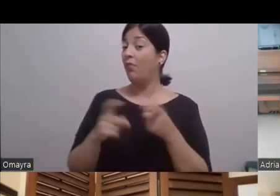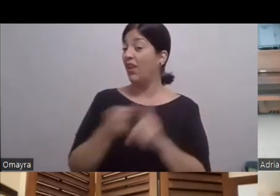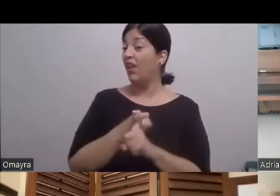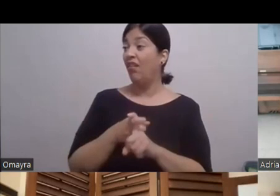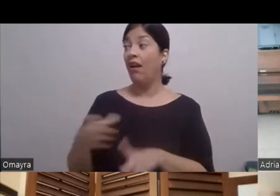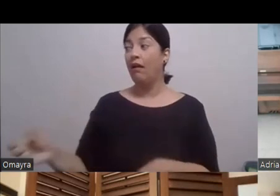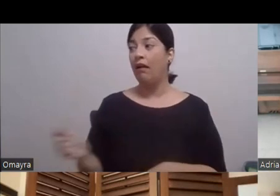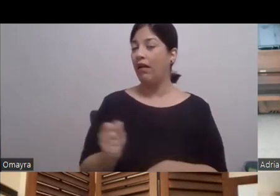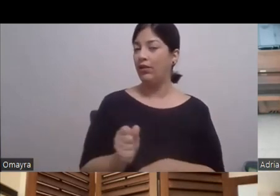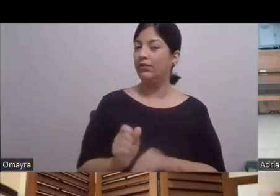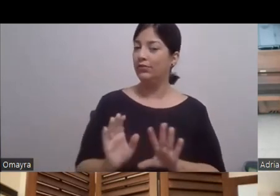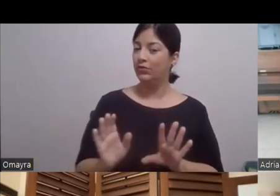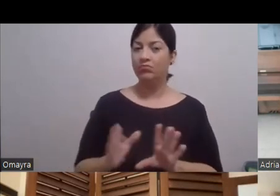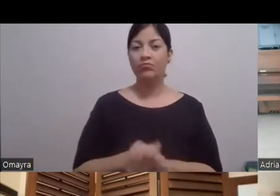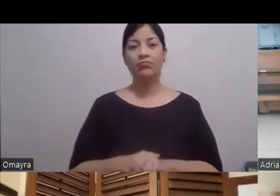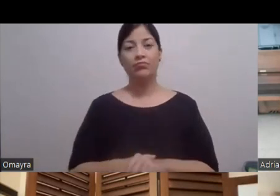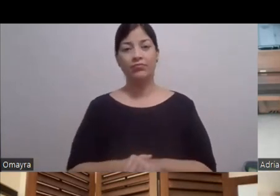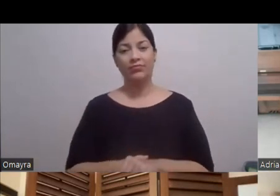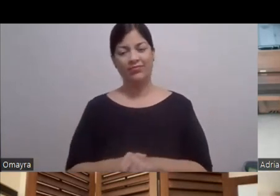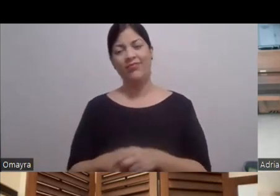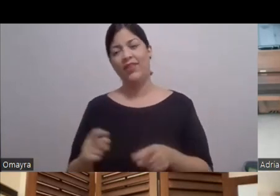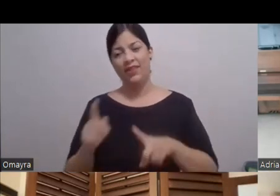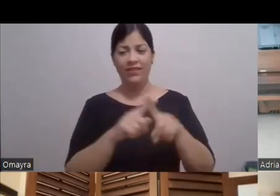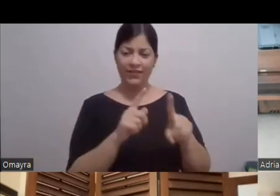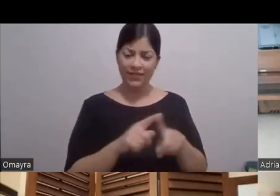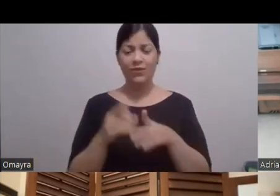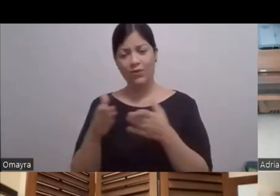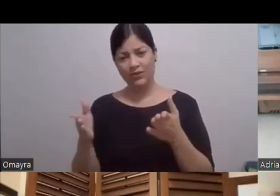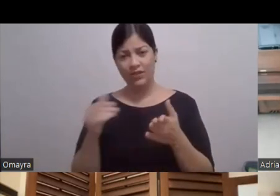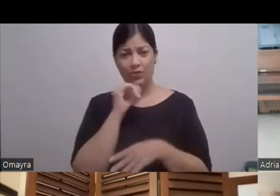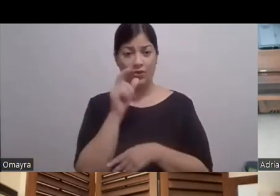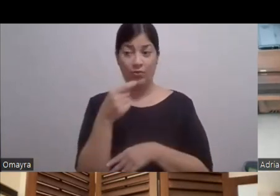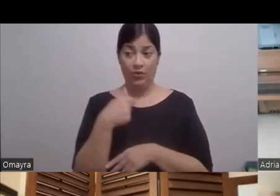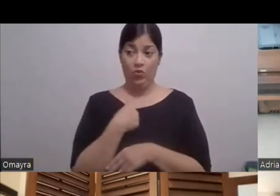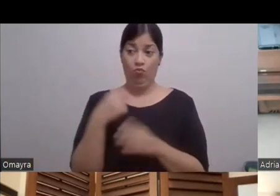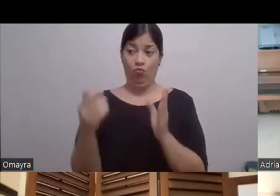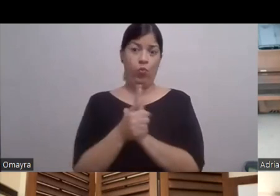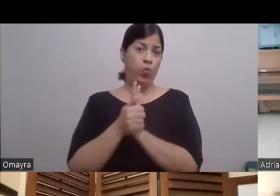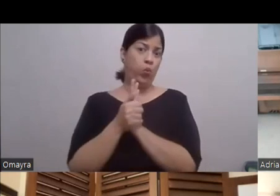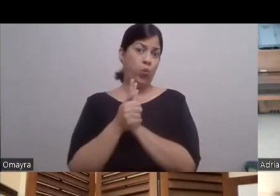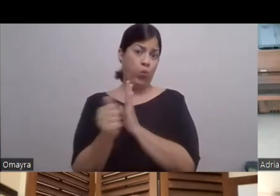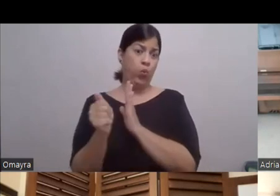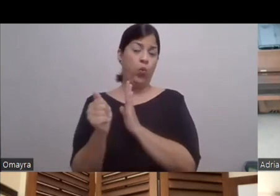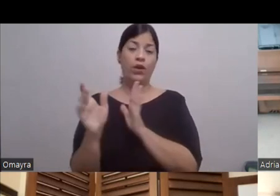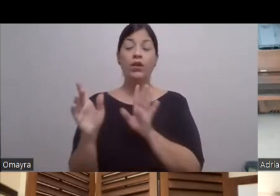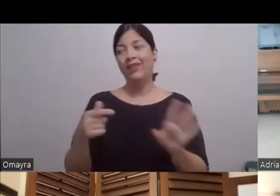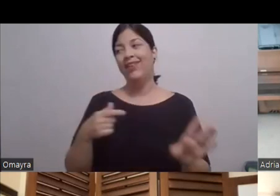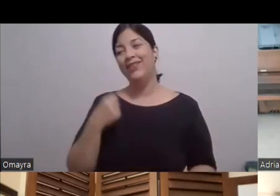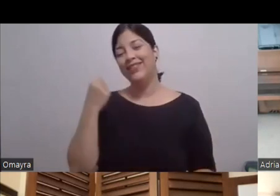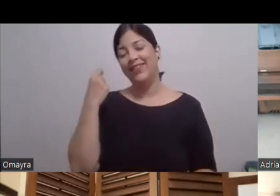Había de ambas partes No Tampoco te decir Que era porque Ay El súper talentoso Néstor No Pero entiendo Lo que dice Néstor Y la piña Siempre ha existido Y si